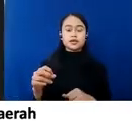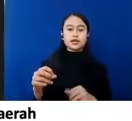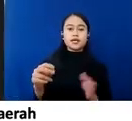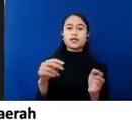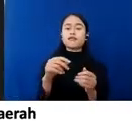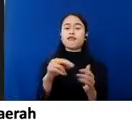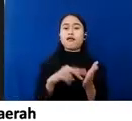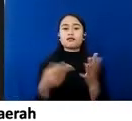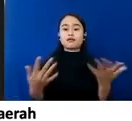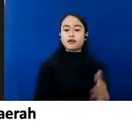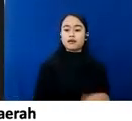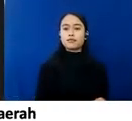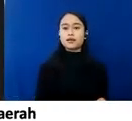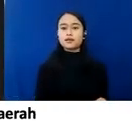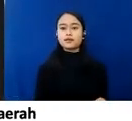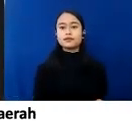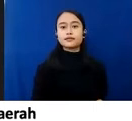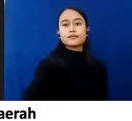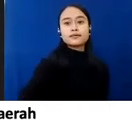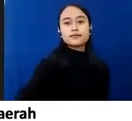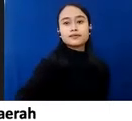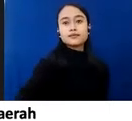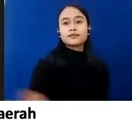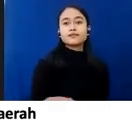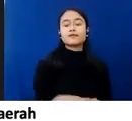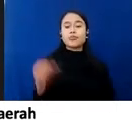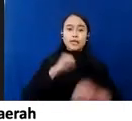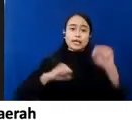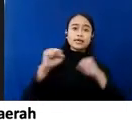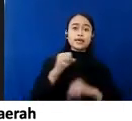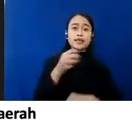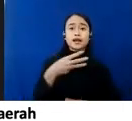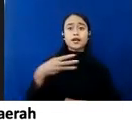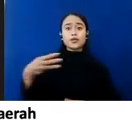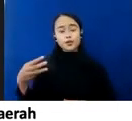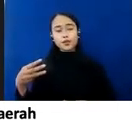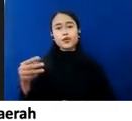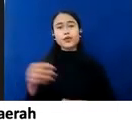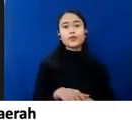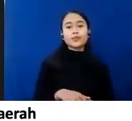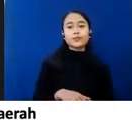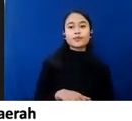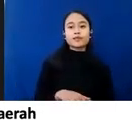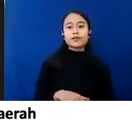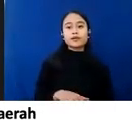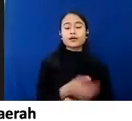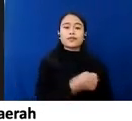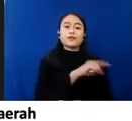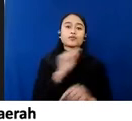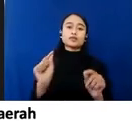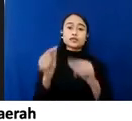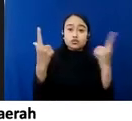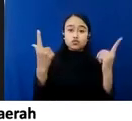bisa dilihat Tidak hanya dari sisi pertumbuhan Tetapi kegiatan ekonomi Kualitas hidup Dan juga pendapatan